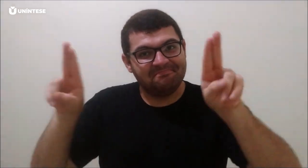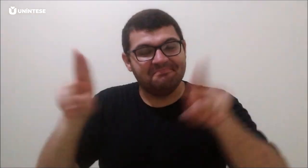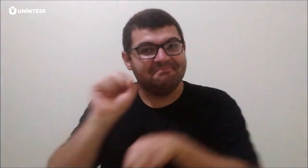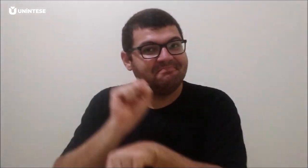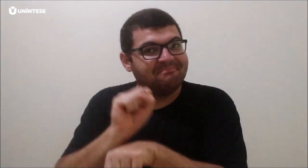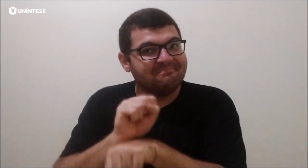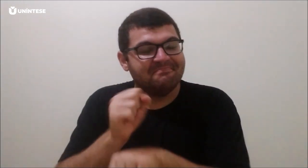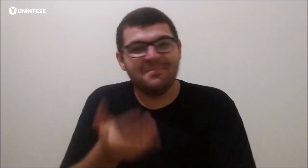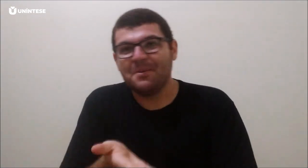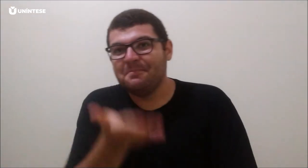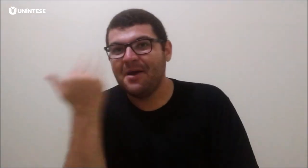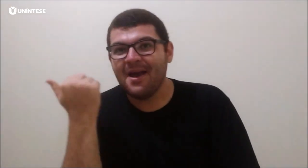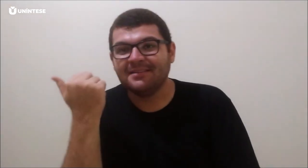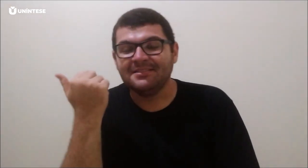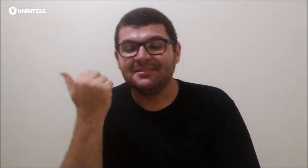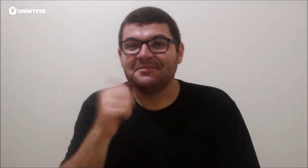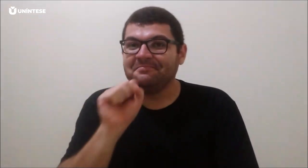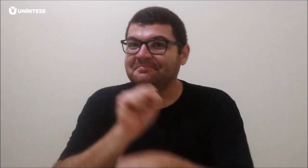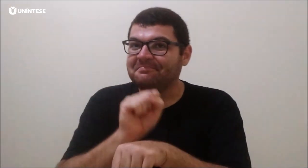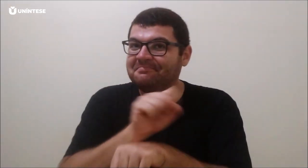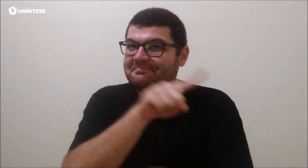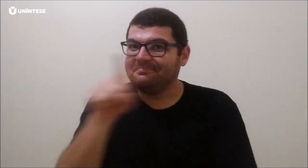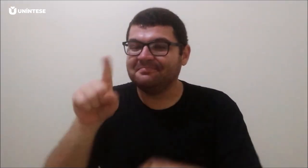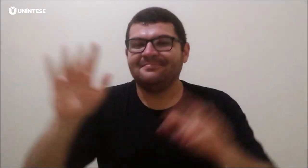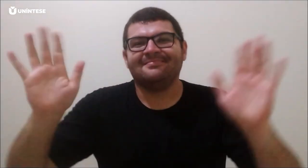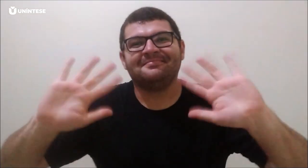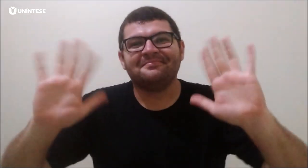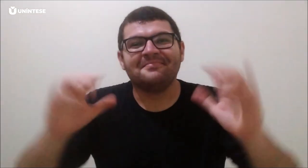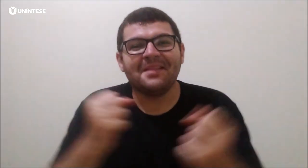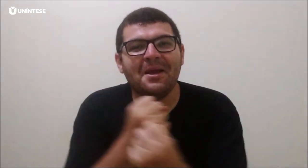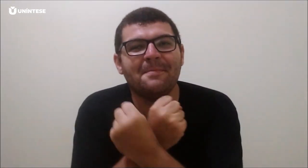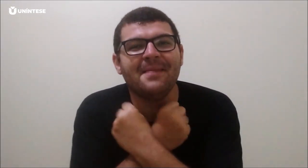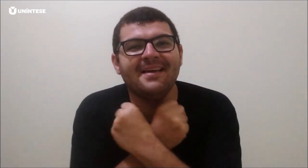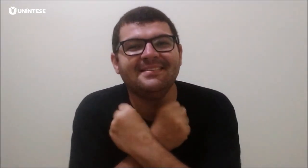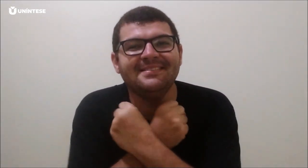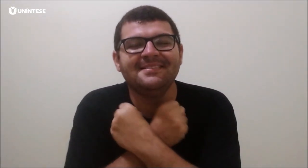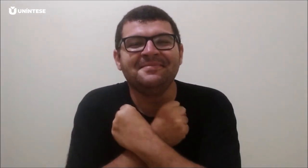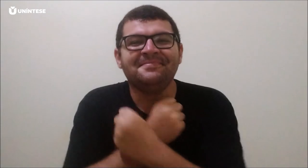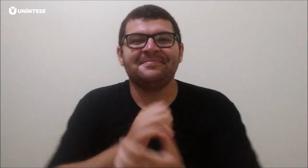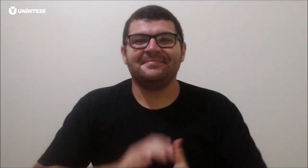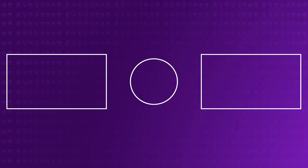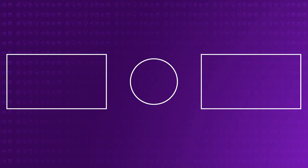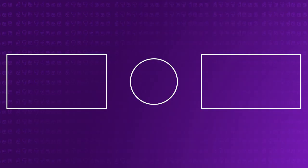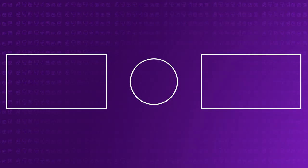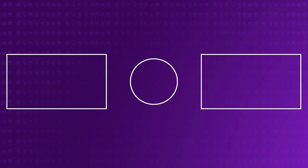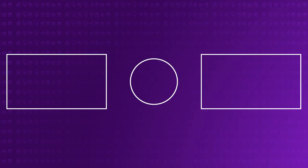o meu trabalho? Aguardo vocês! Abraços sinalizados! Até mais! Abertura Abertura